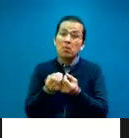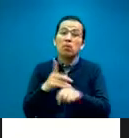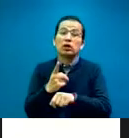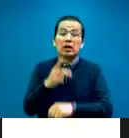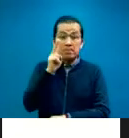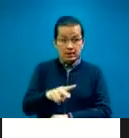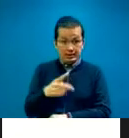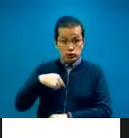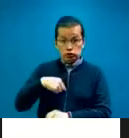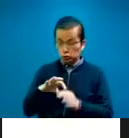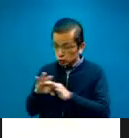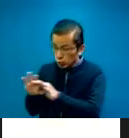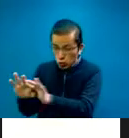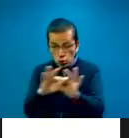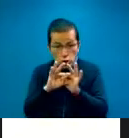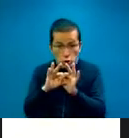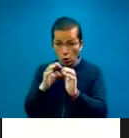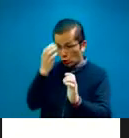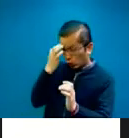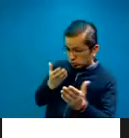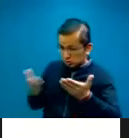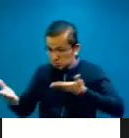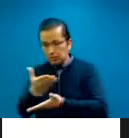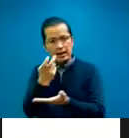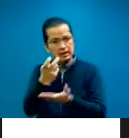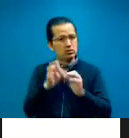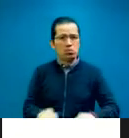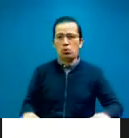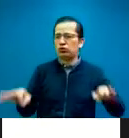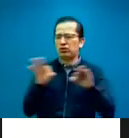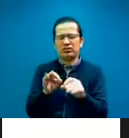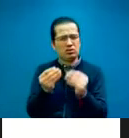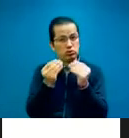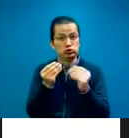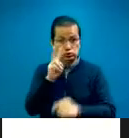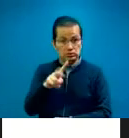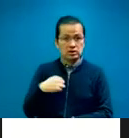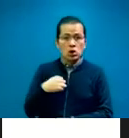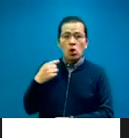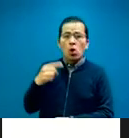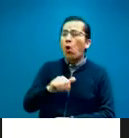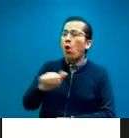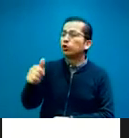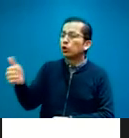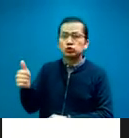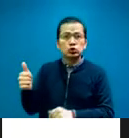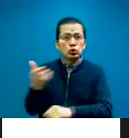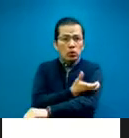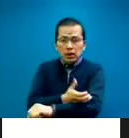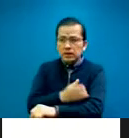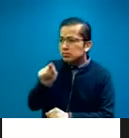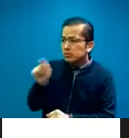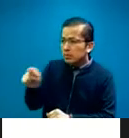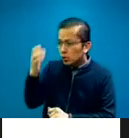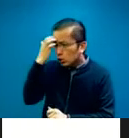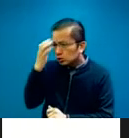aprendido muchísimo de las experiencias de los colegas. Y en realidad, pues esa es una forma muy